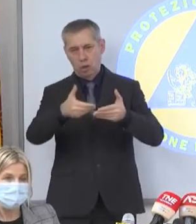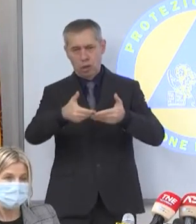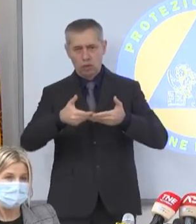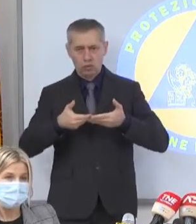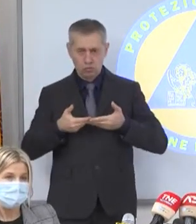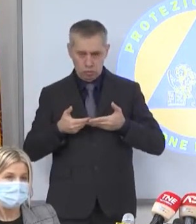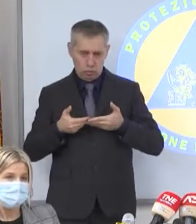Grazie. Grazie. Grazie.